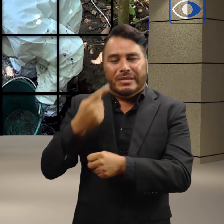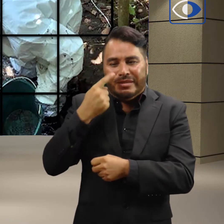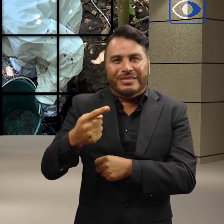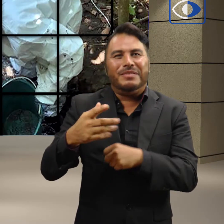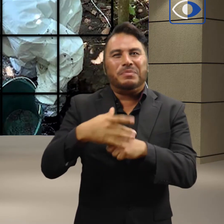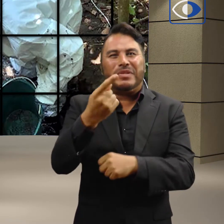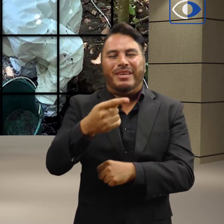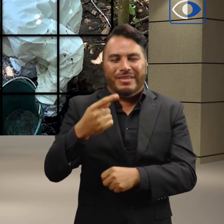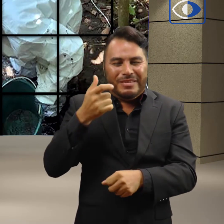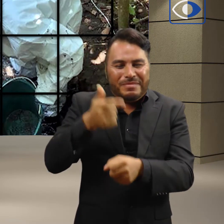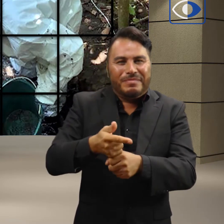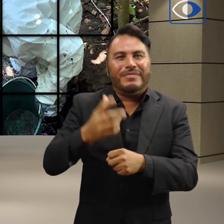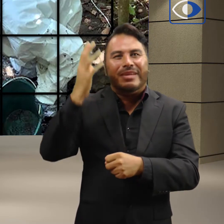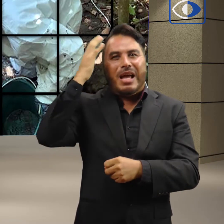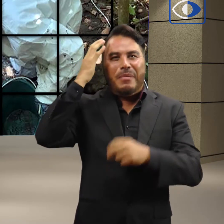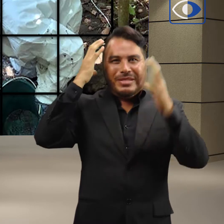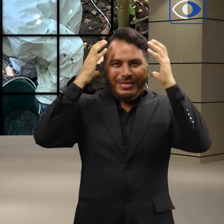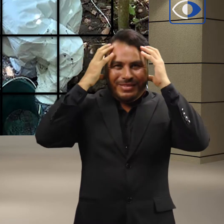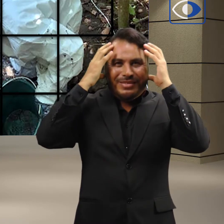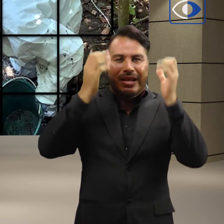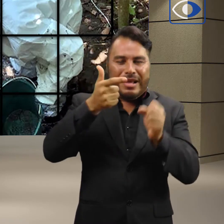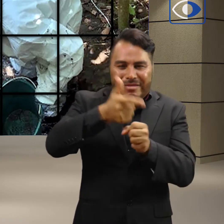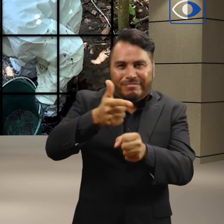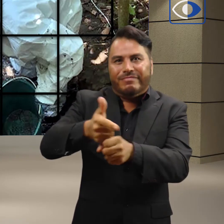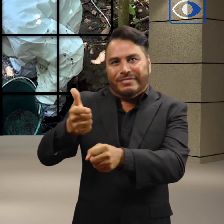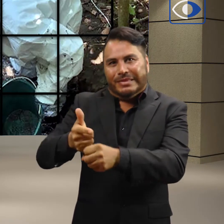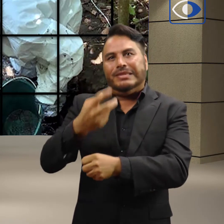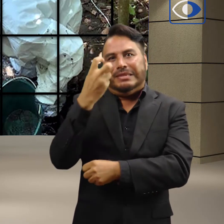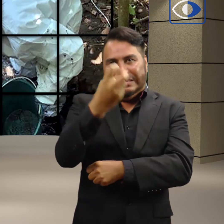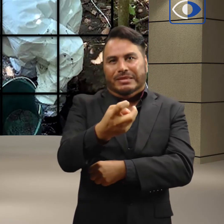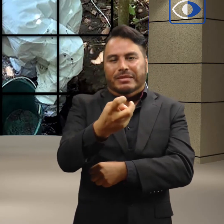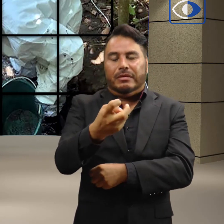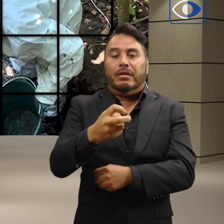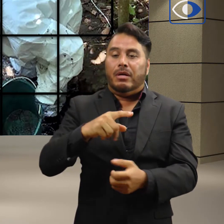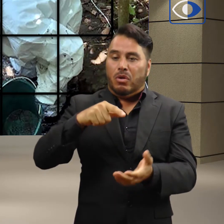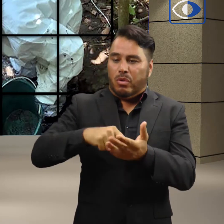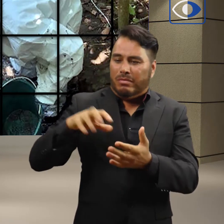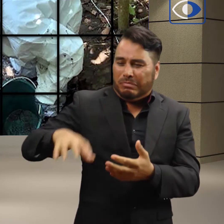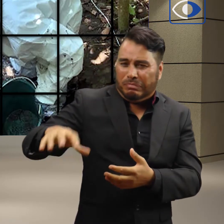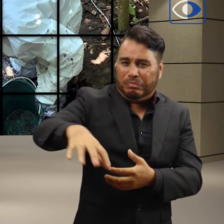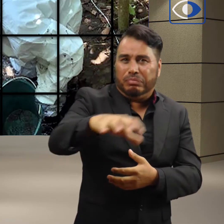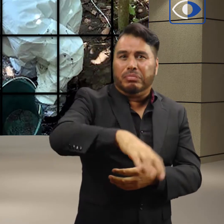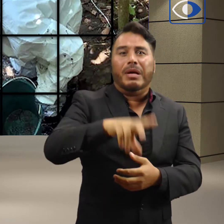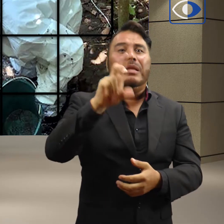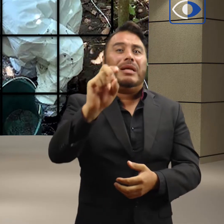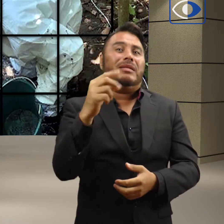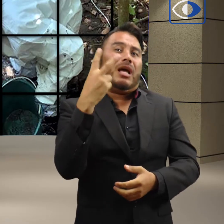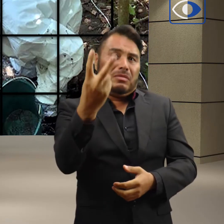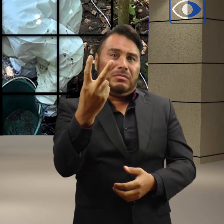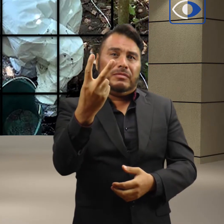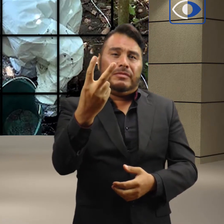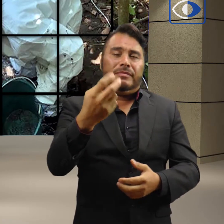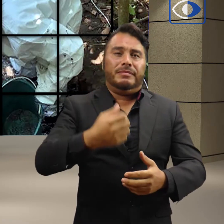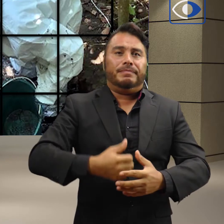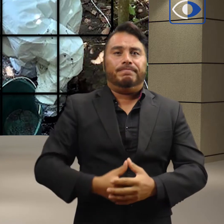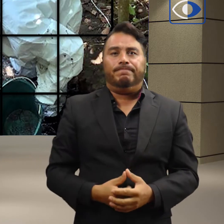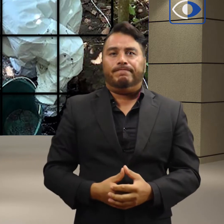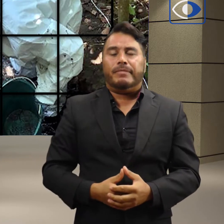número mínimo de individuos establecido a partir de la cifra de cranes localizados en 32 puntos del área de búsqueda.